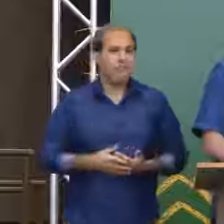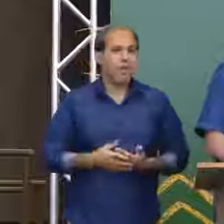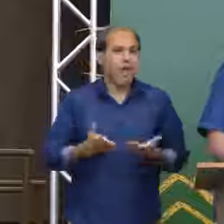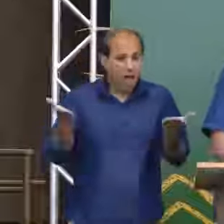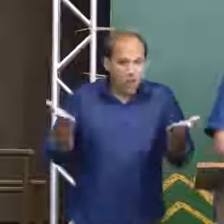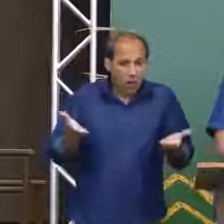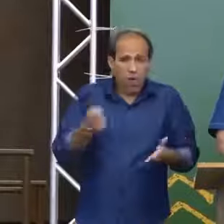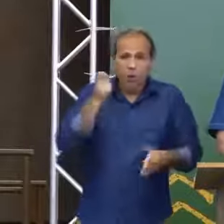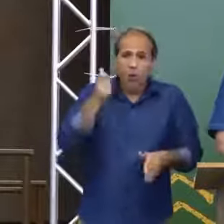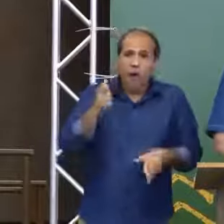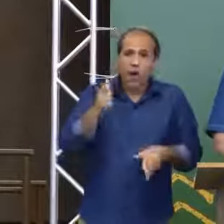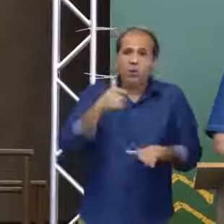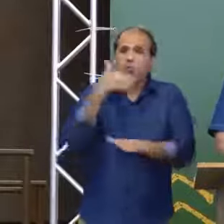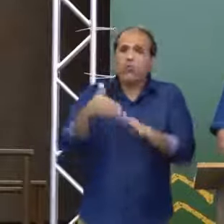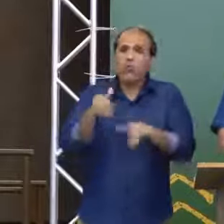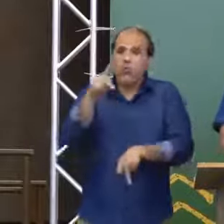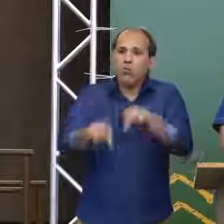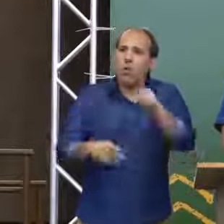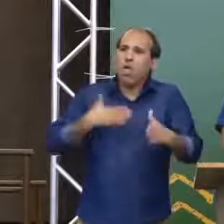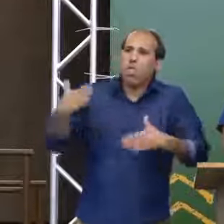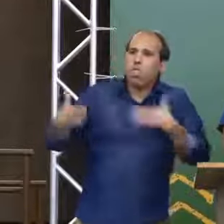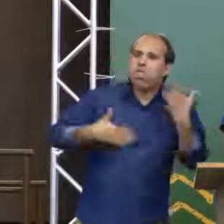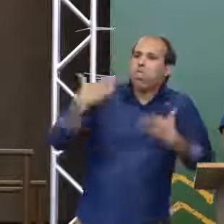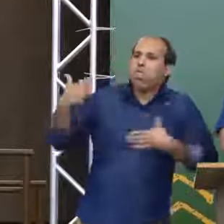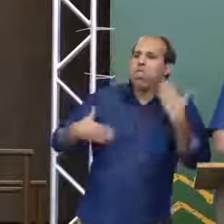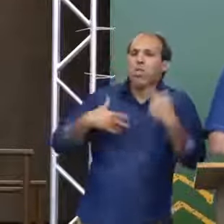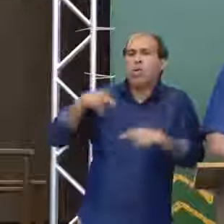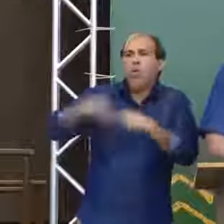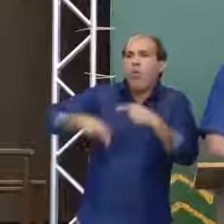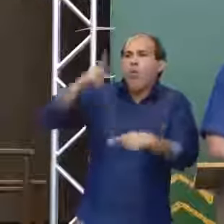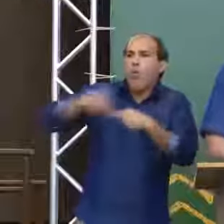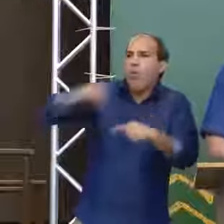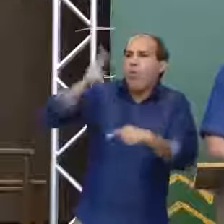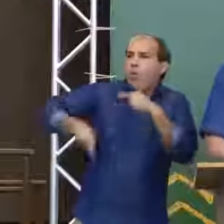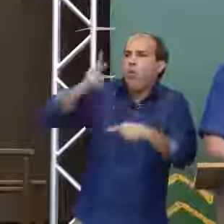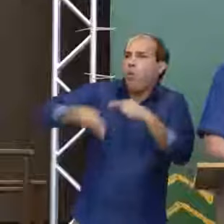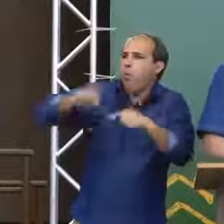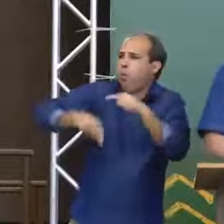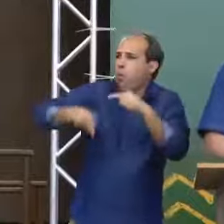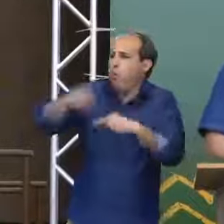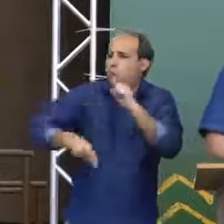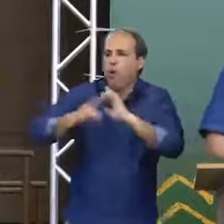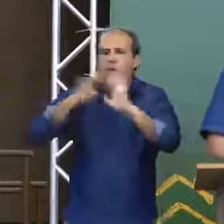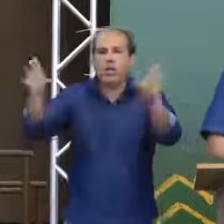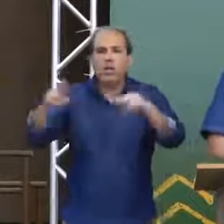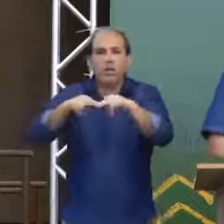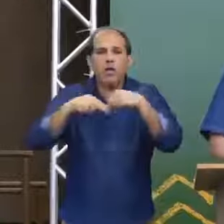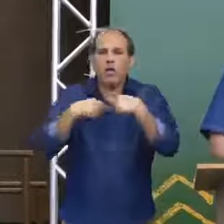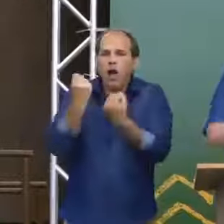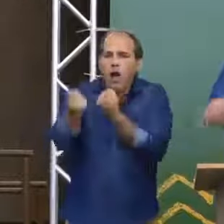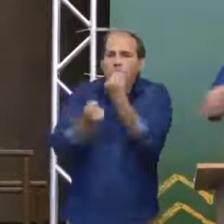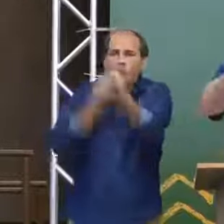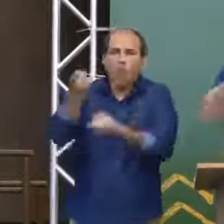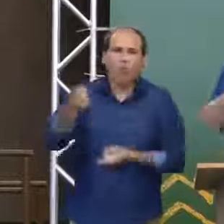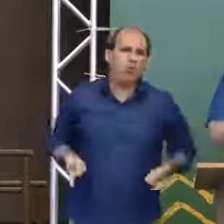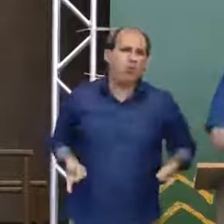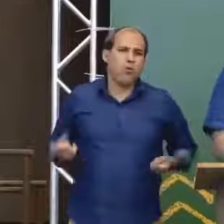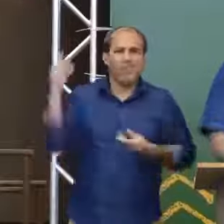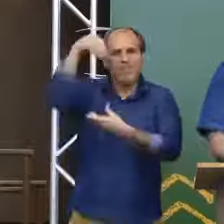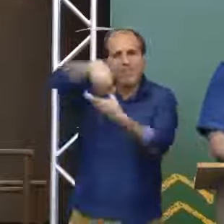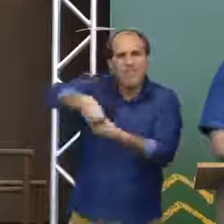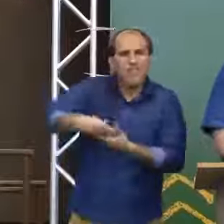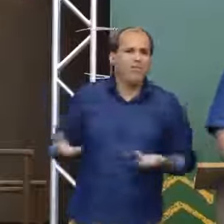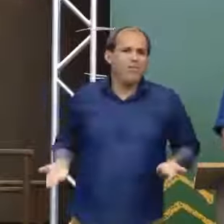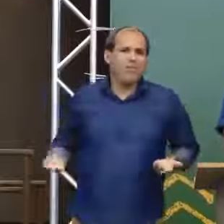Quase toda a população está apavorada com a supressão de liberdades por parte de alguns poucos que habitam